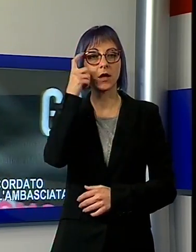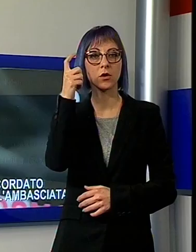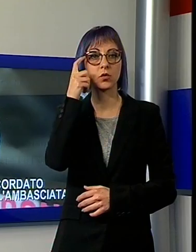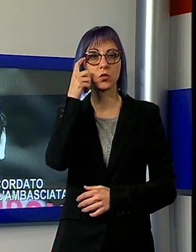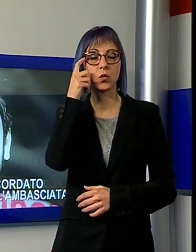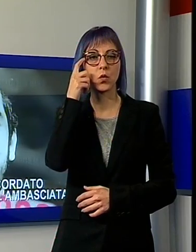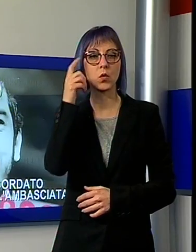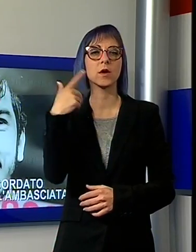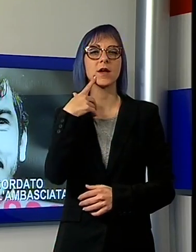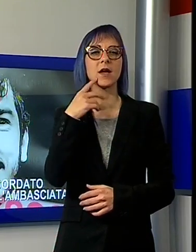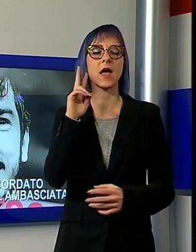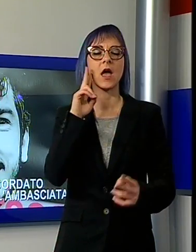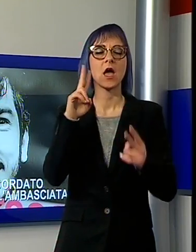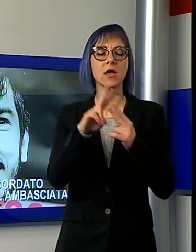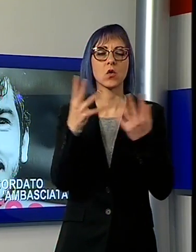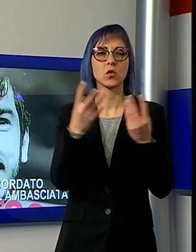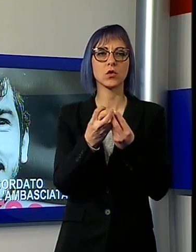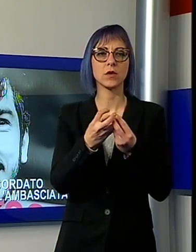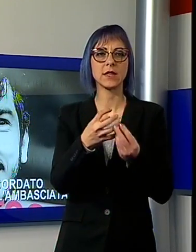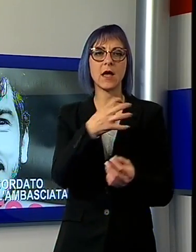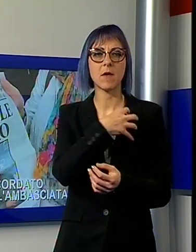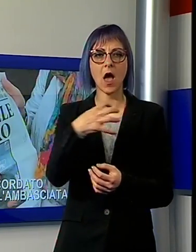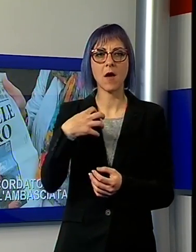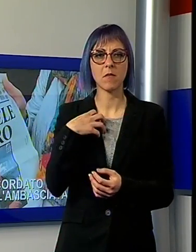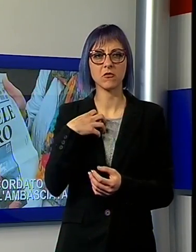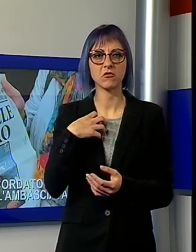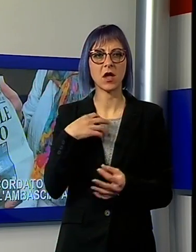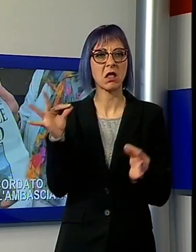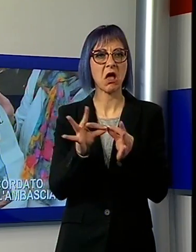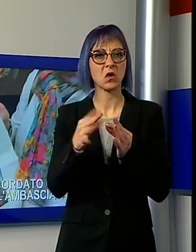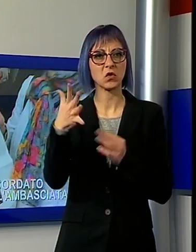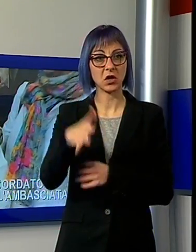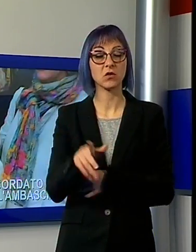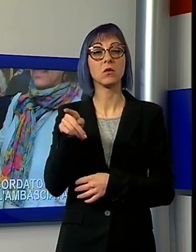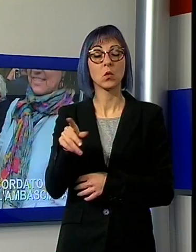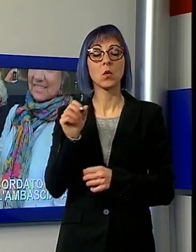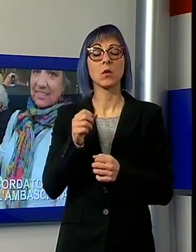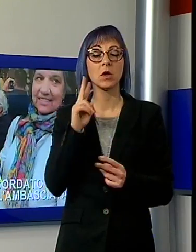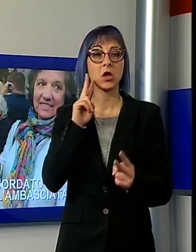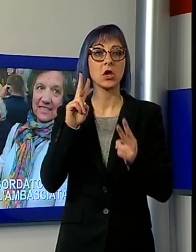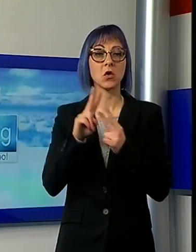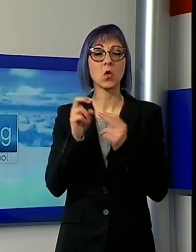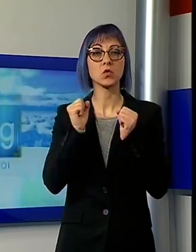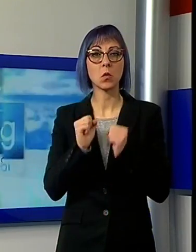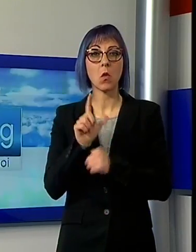lucchese potrà incontrare una delegazione italiana nel centro di detenzione dove si trova in stato di fermo.